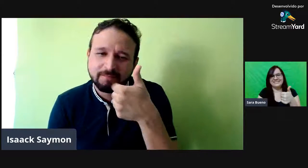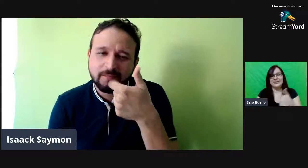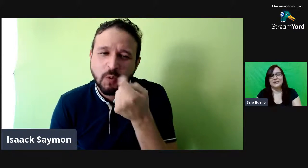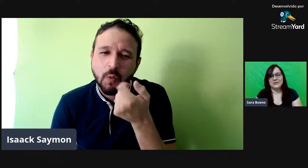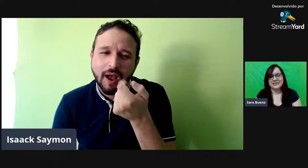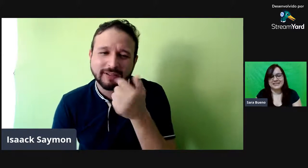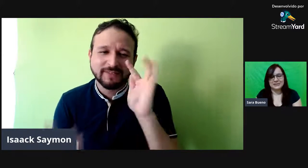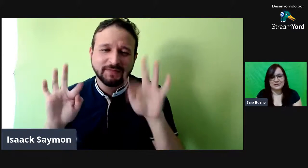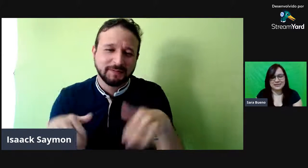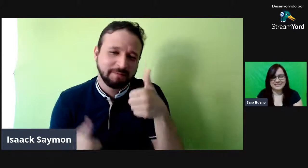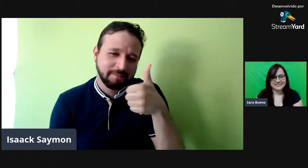Tranquilo, ele tá no fim.